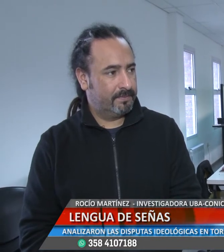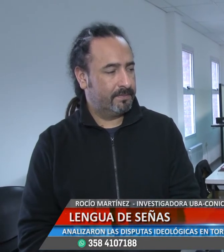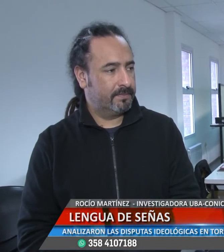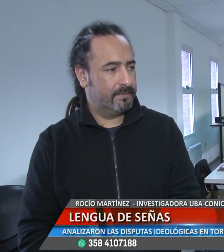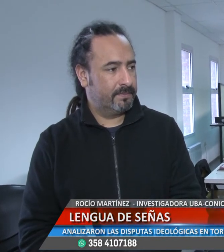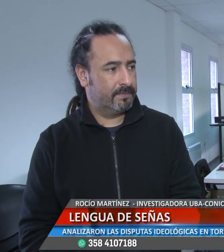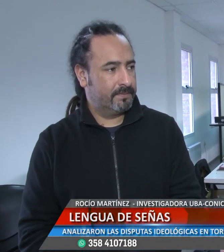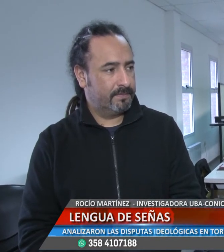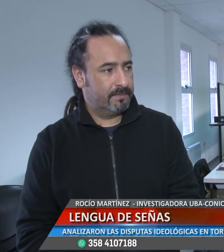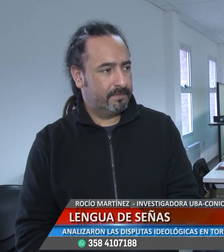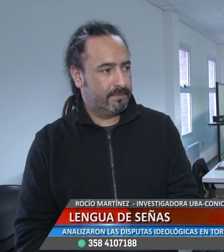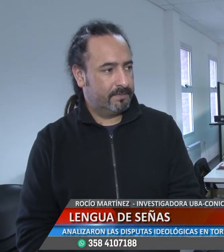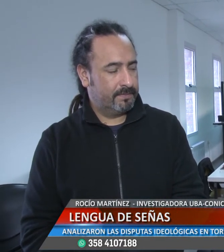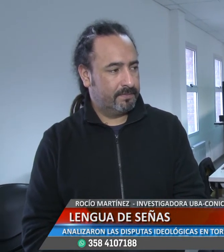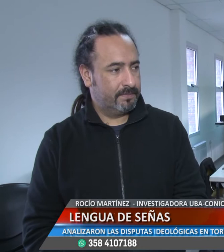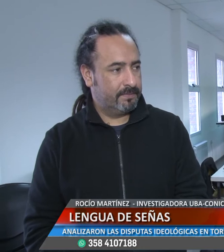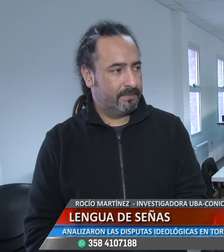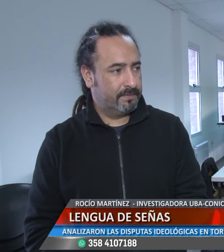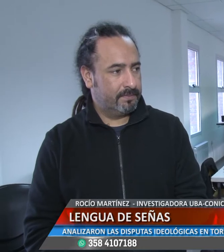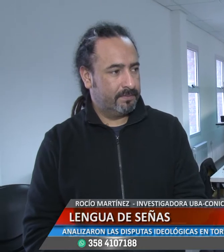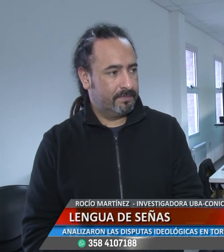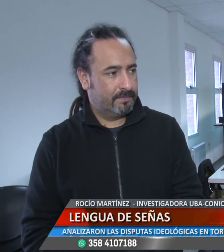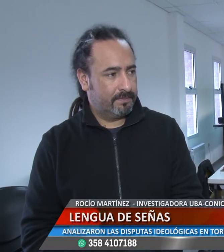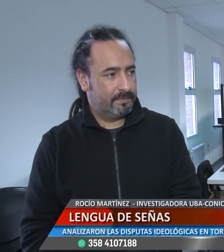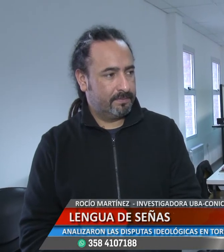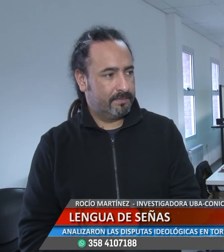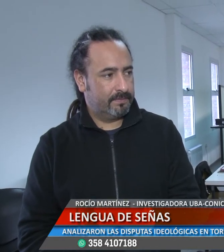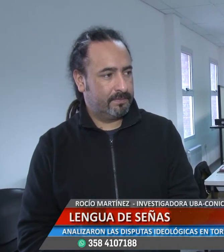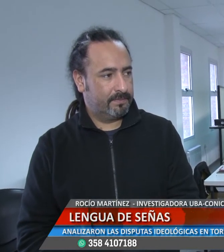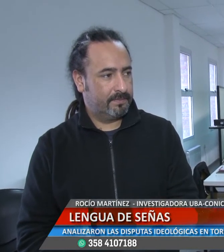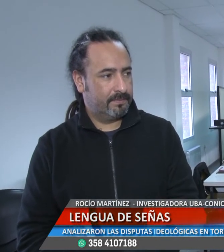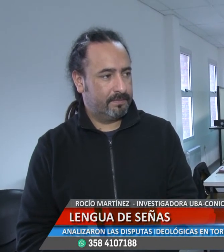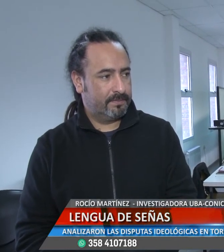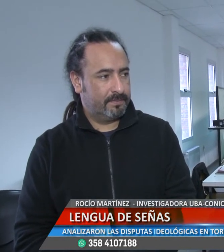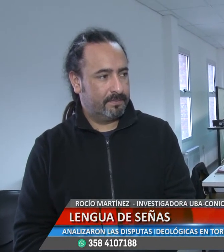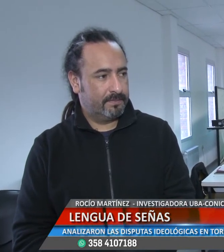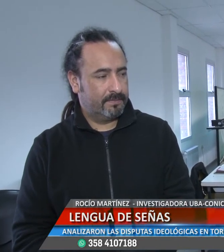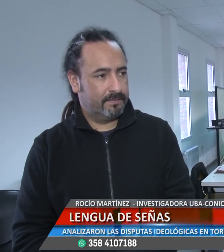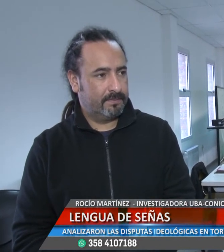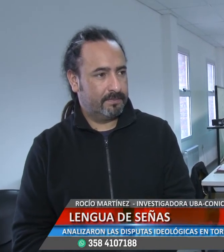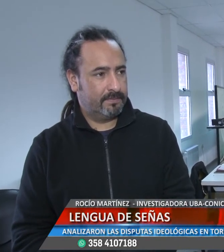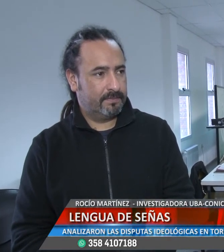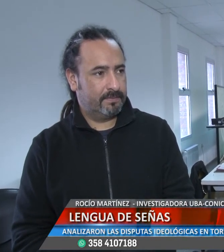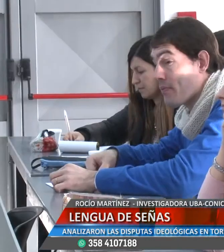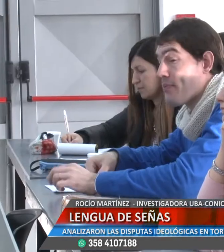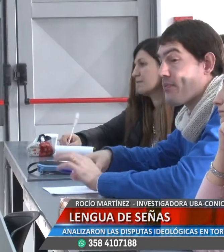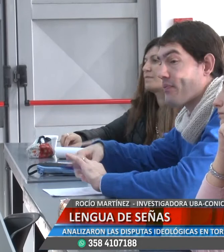torno a la comunidad sorda argentina y la lengua de señas argentina. Queremos presentar algunas cuestiones básicas,